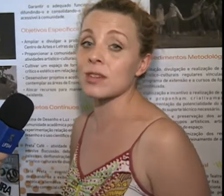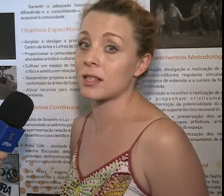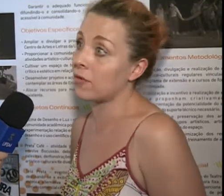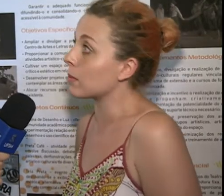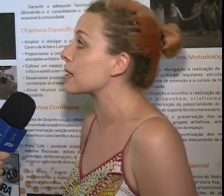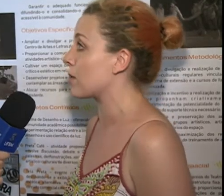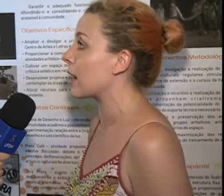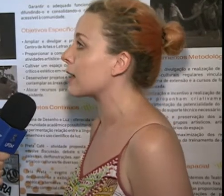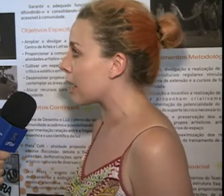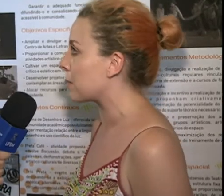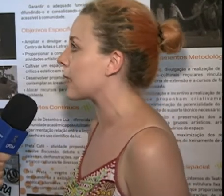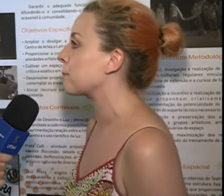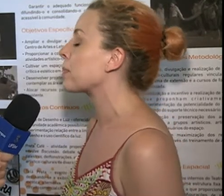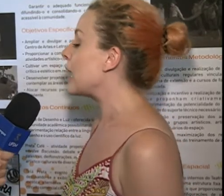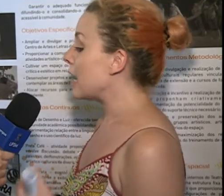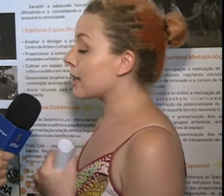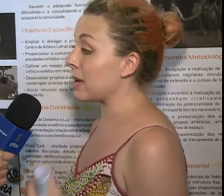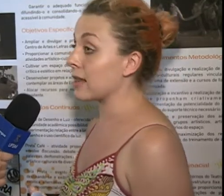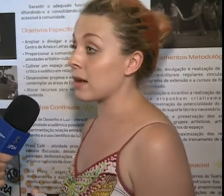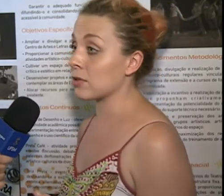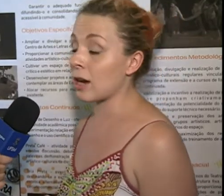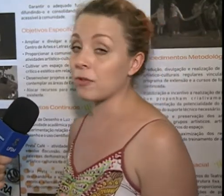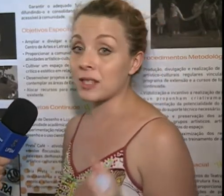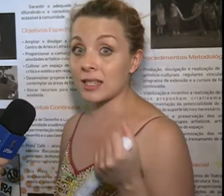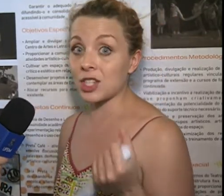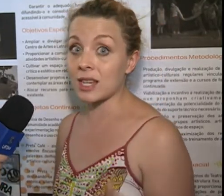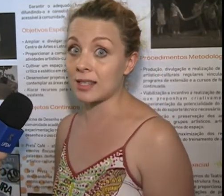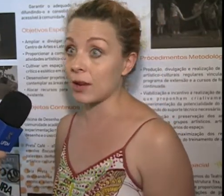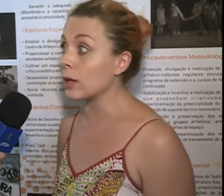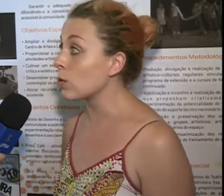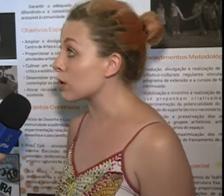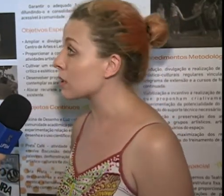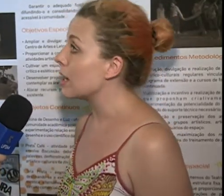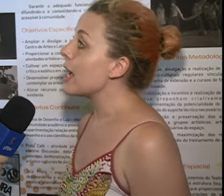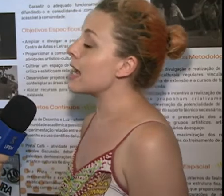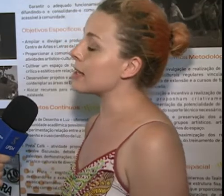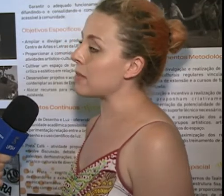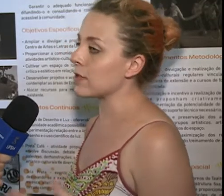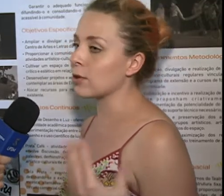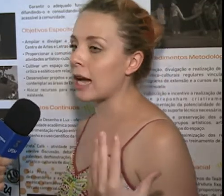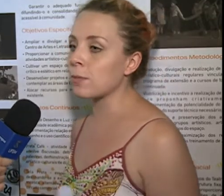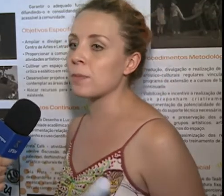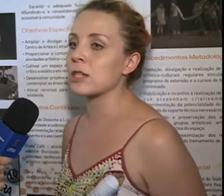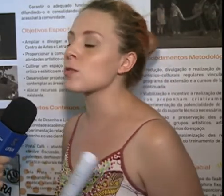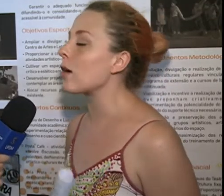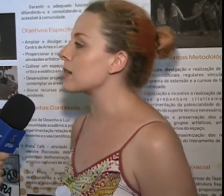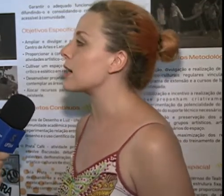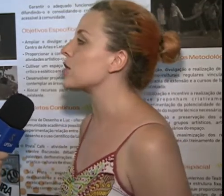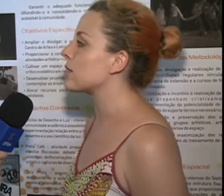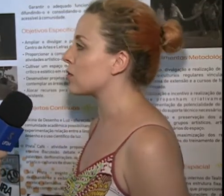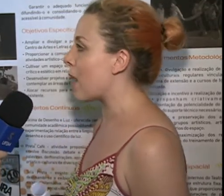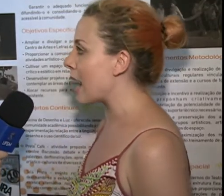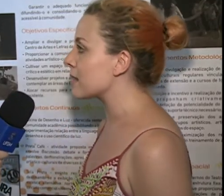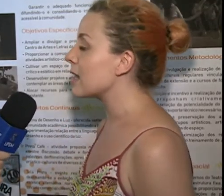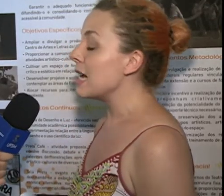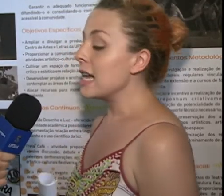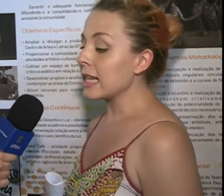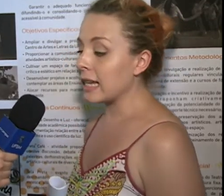assim a formação acadêmica. Também temos a oficina de desenho e luz, esse é mais voltado para o pessoal das artes visuais, que